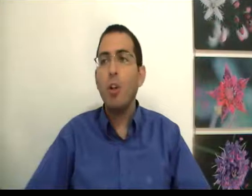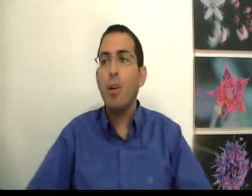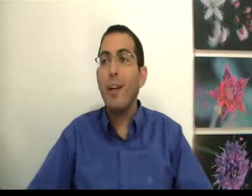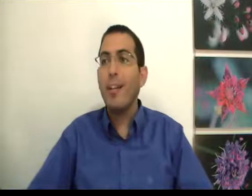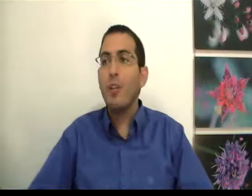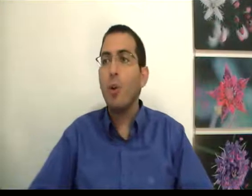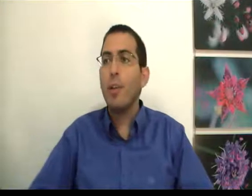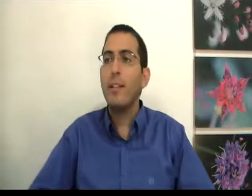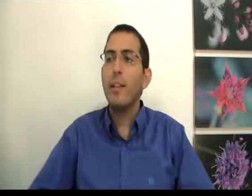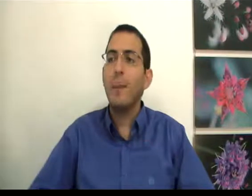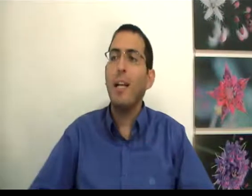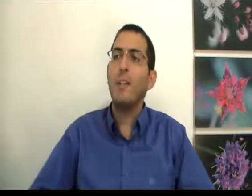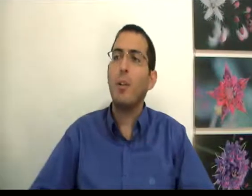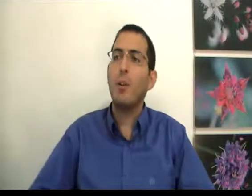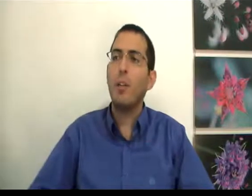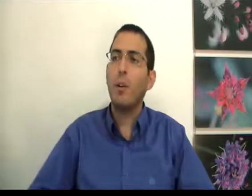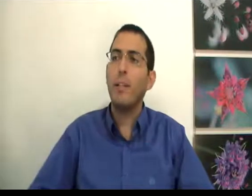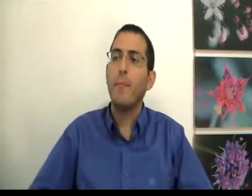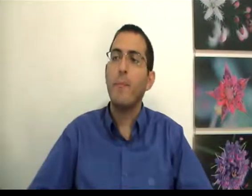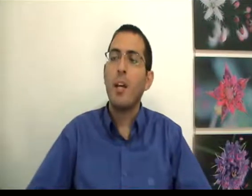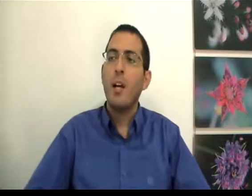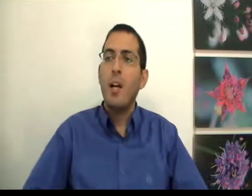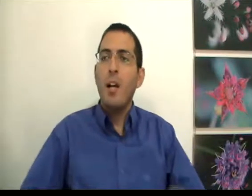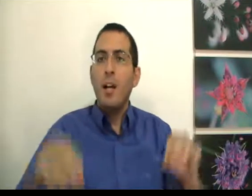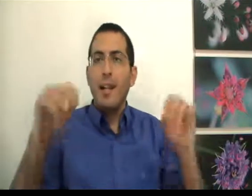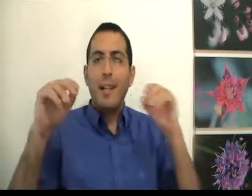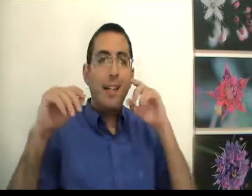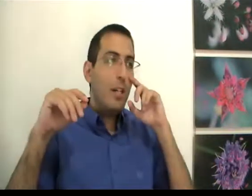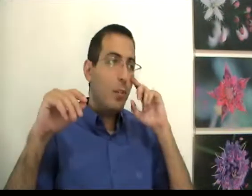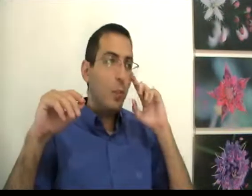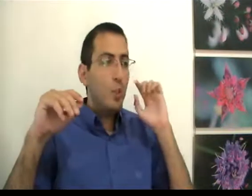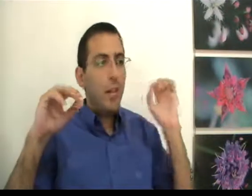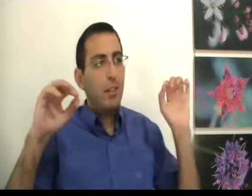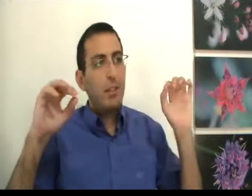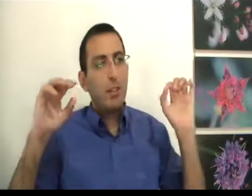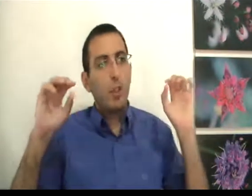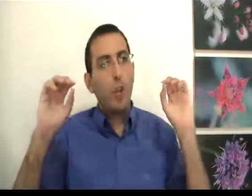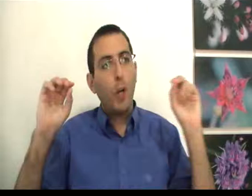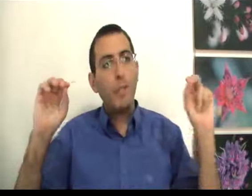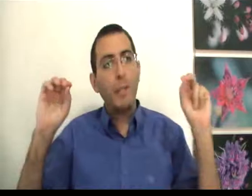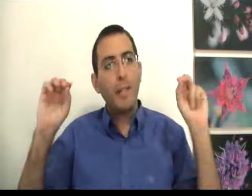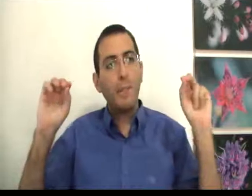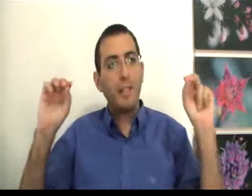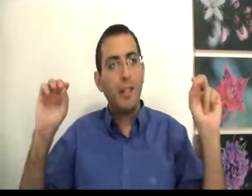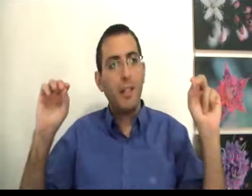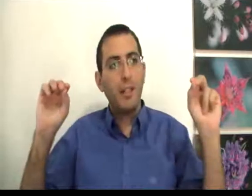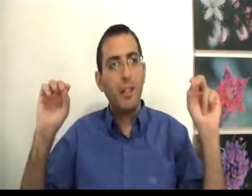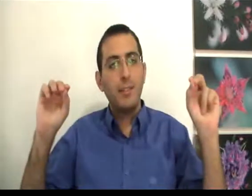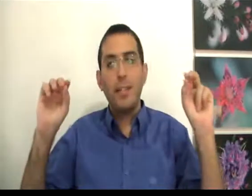קורה תוך כדי מה הכוונה הכל קורה תוך כדי? כדי להיות מאושר, כל מה שבן אדם צריך זה